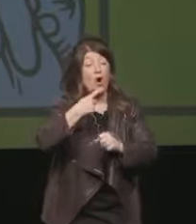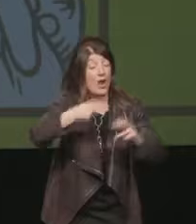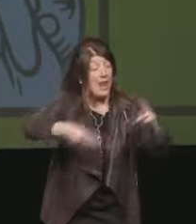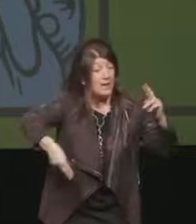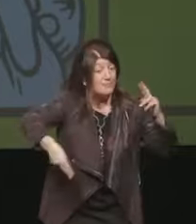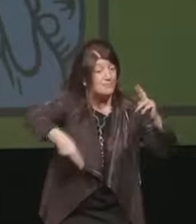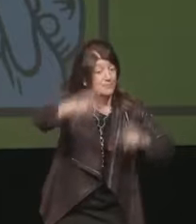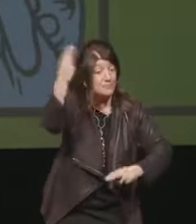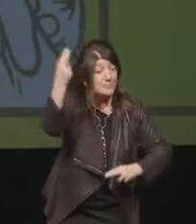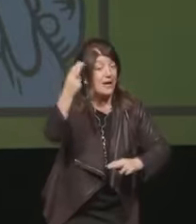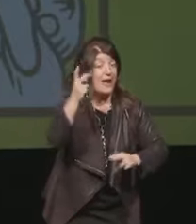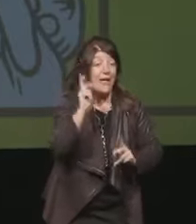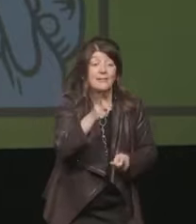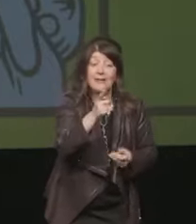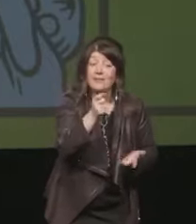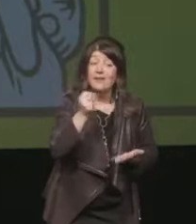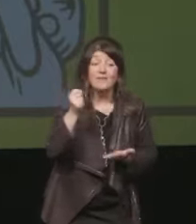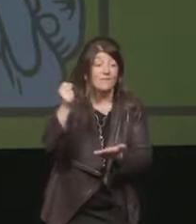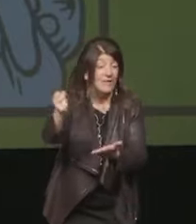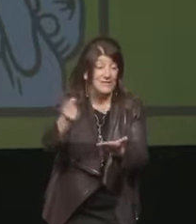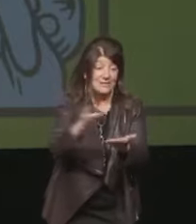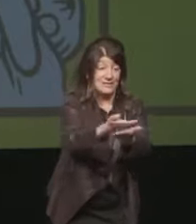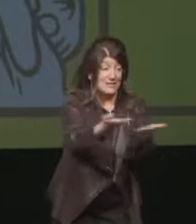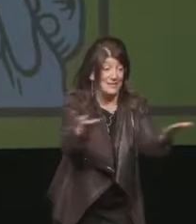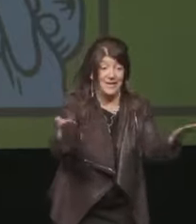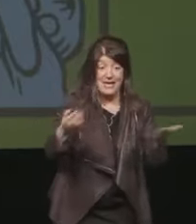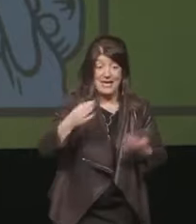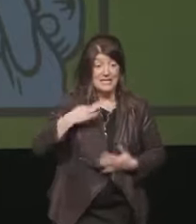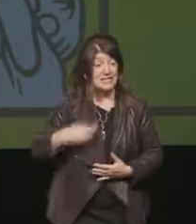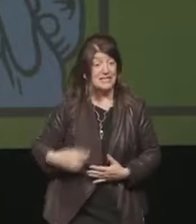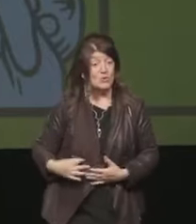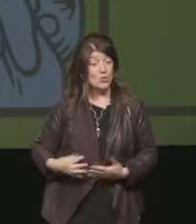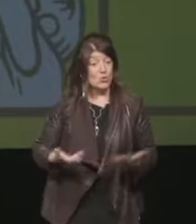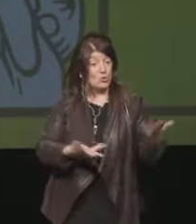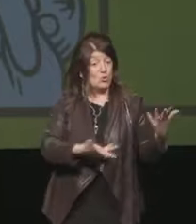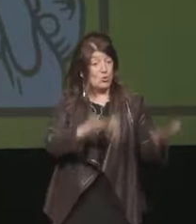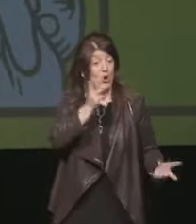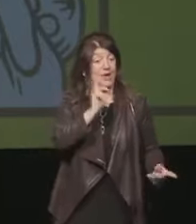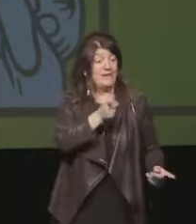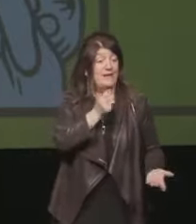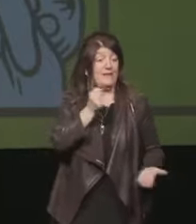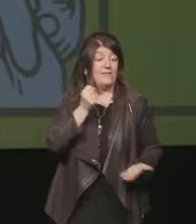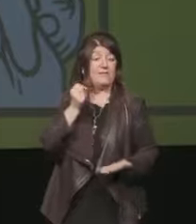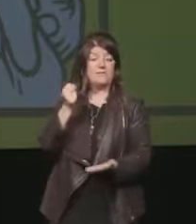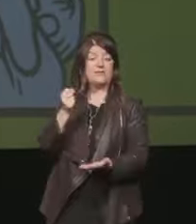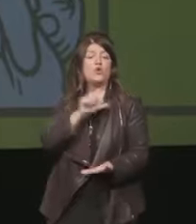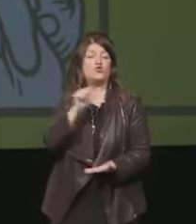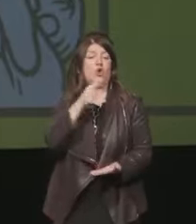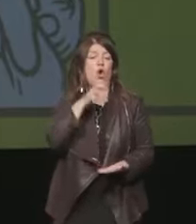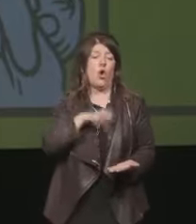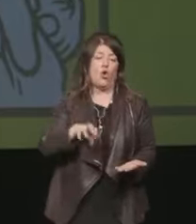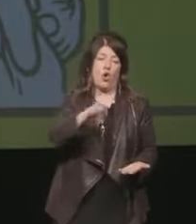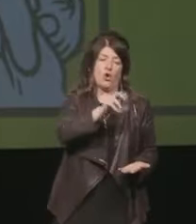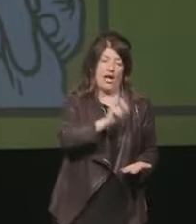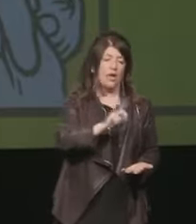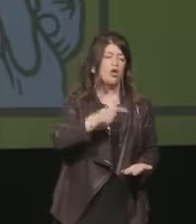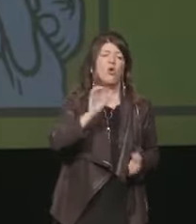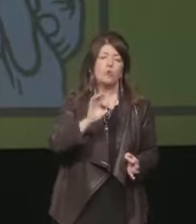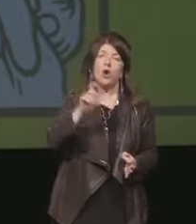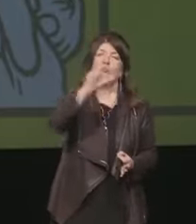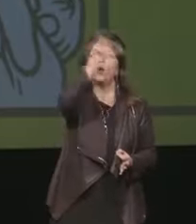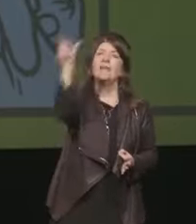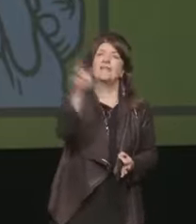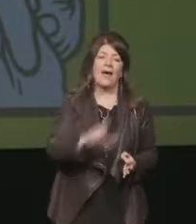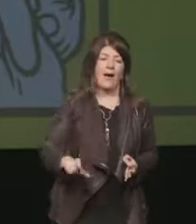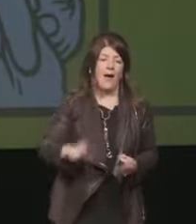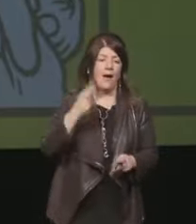in istituzioni come questa questo vale per il mondo delle istituzioni non soltanto per le istituzioni locali anche per le istituzioni nazionali